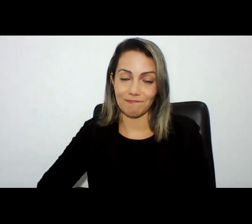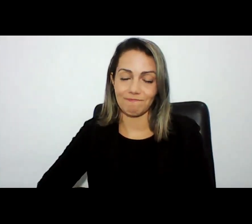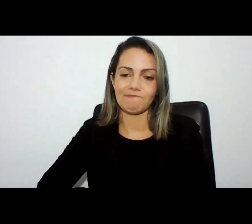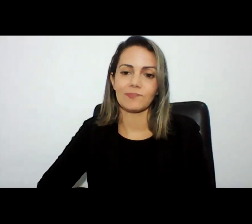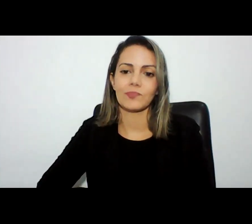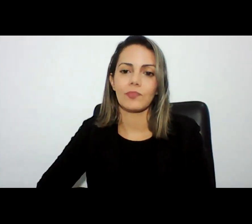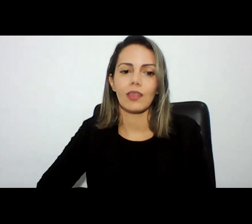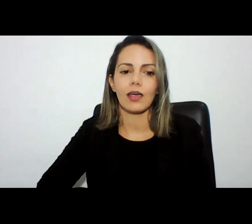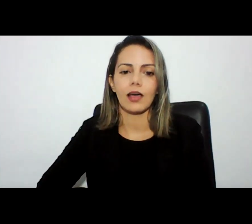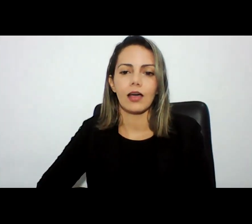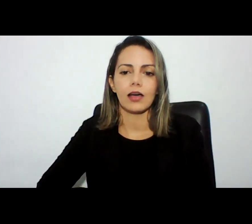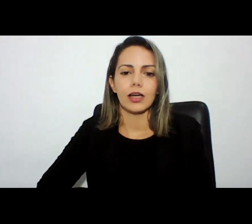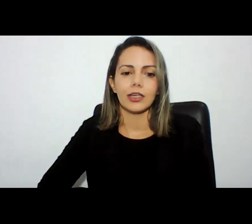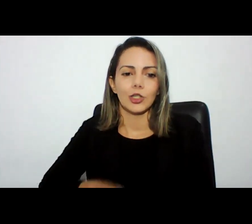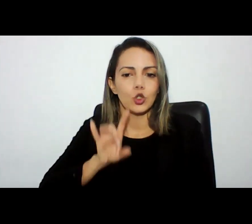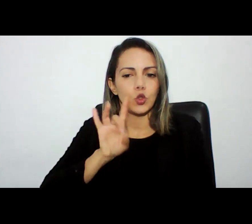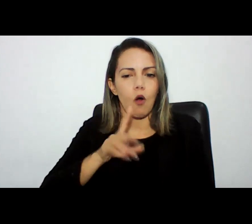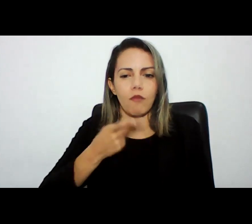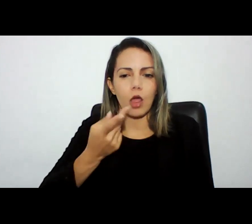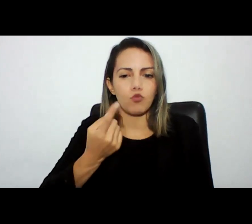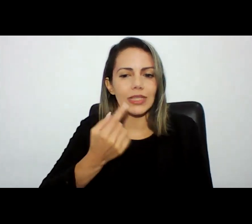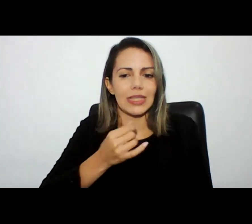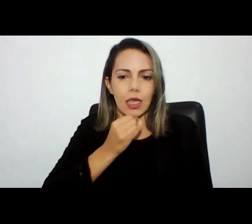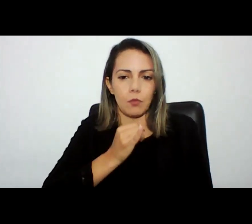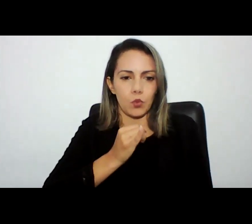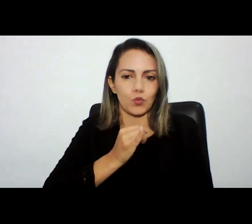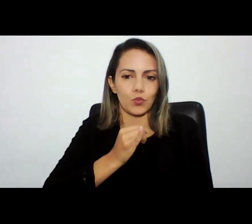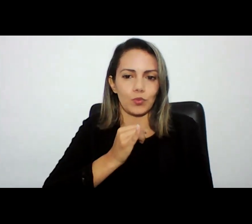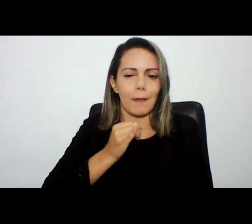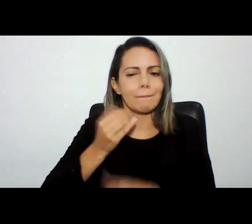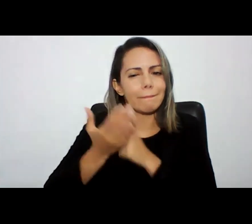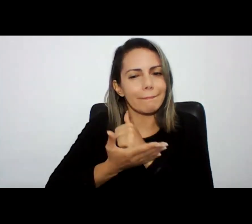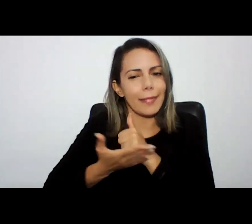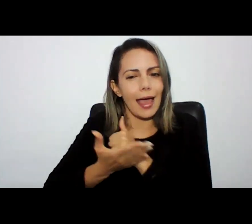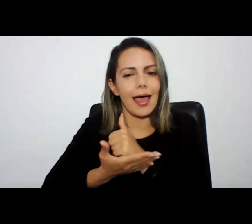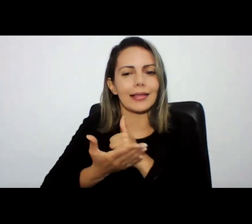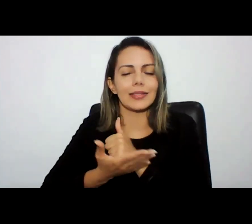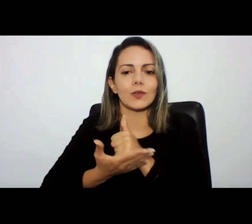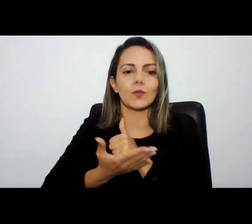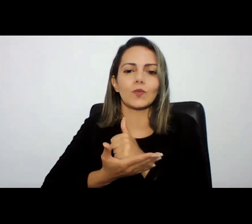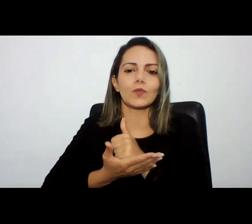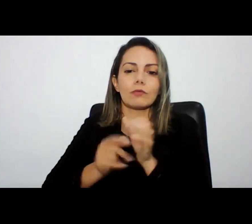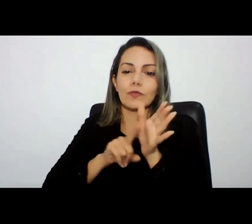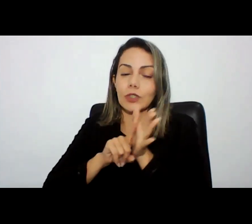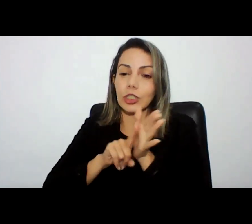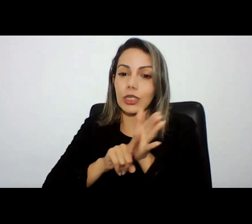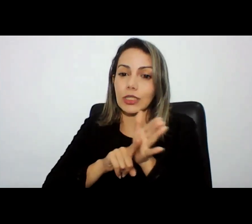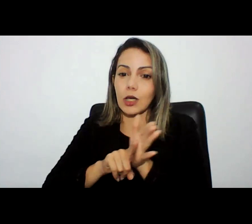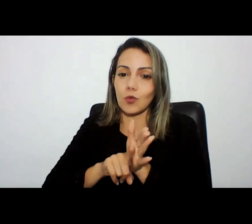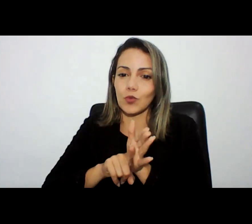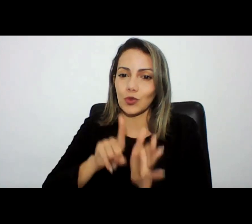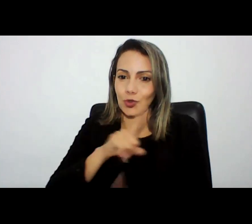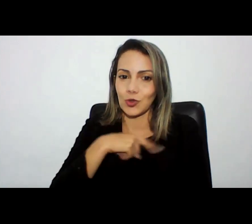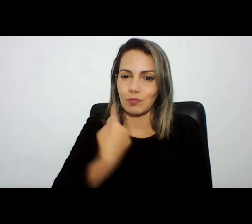vou dar só um exemplo básico mas uma investigação que a gente